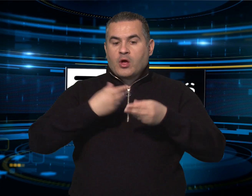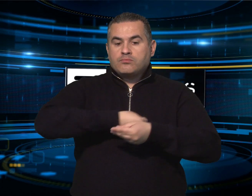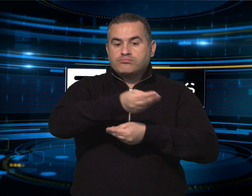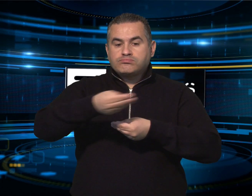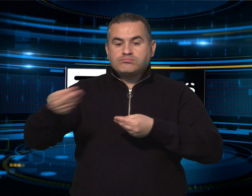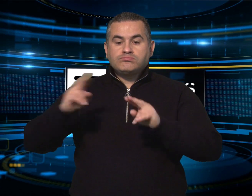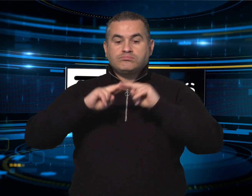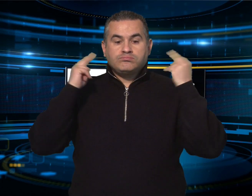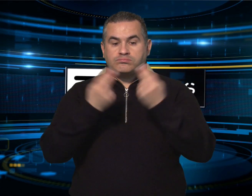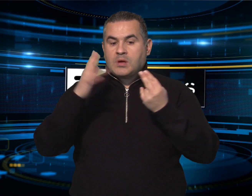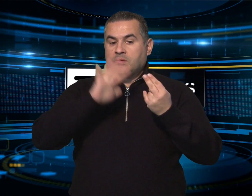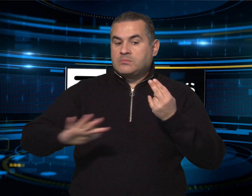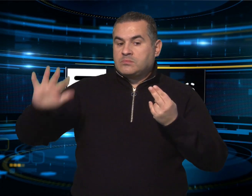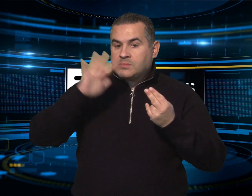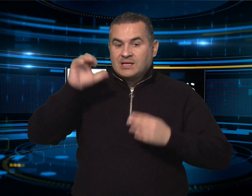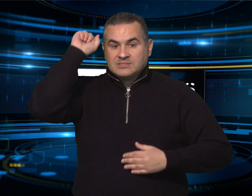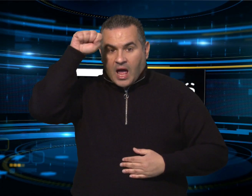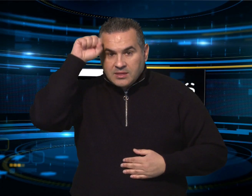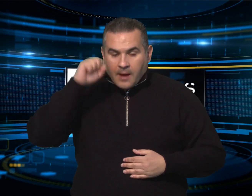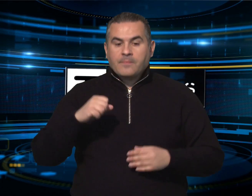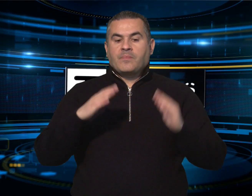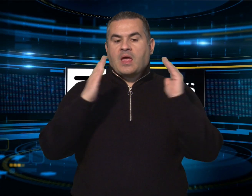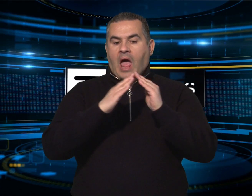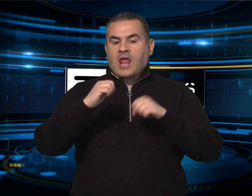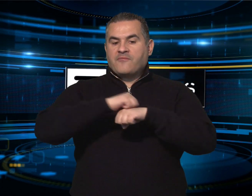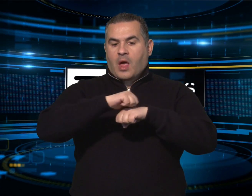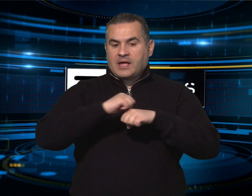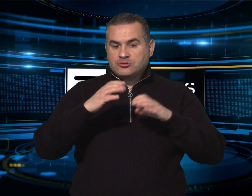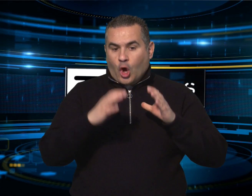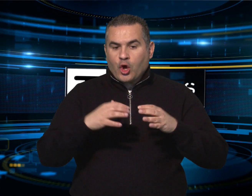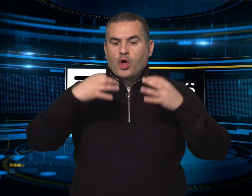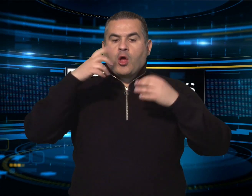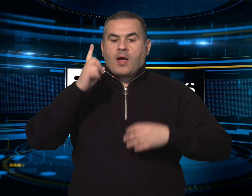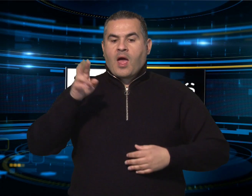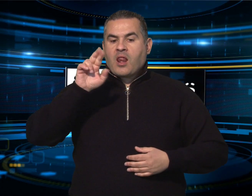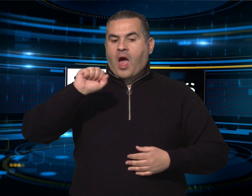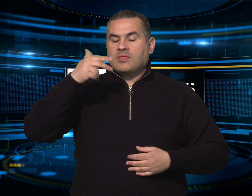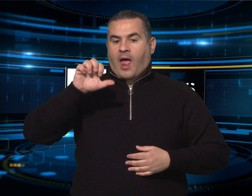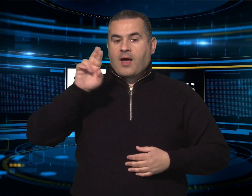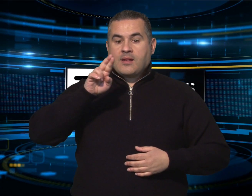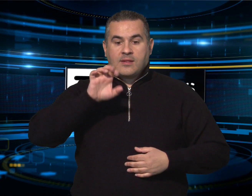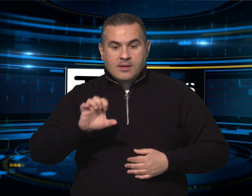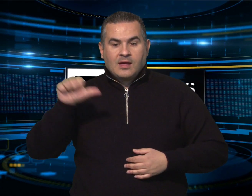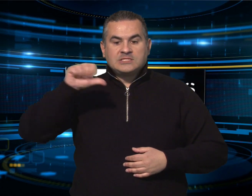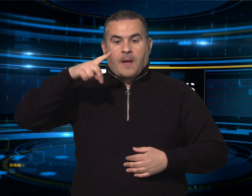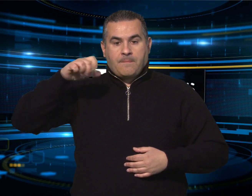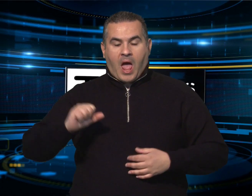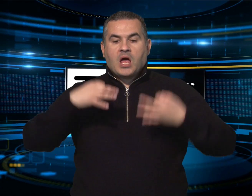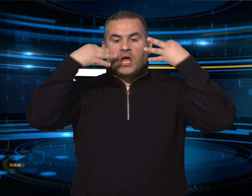strategica per lo sviluppo dei formaggi pecorini e in particolare di una grandissima DOP come il pecorino romano, specie all'estero dove questa